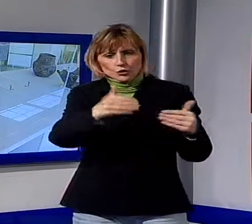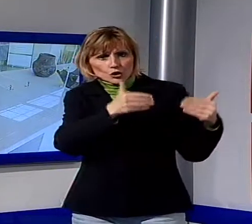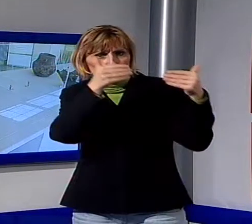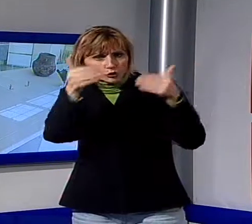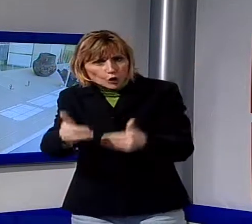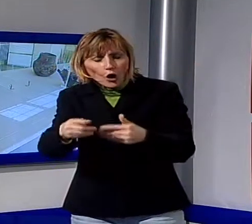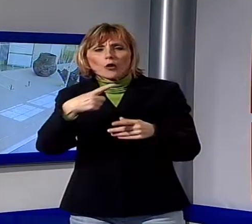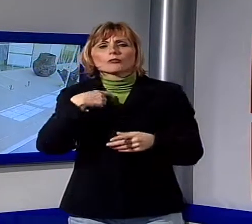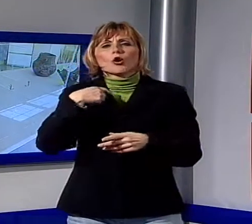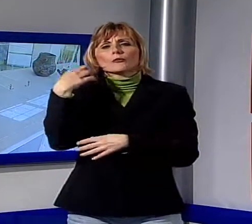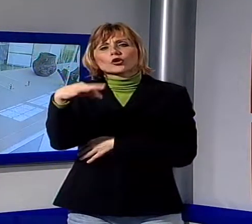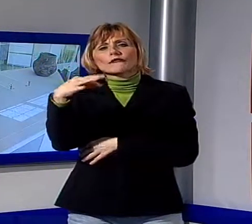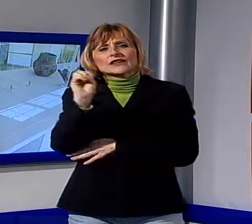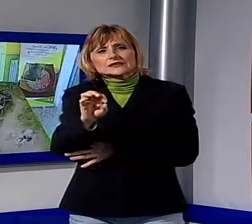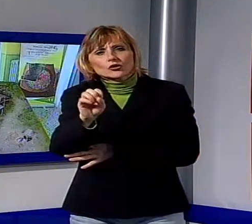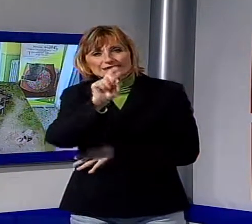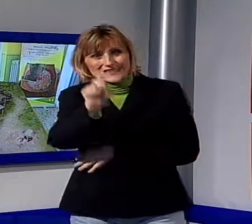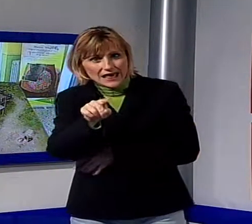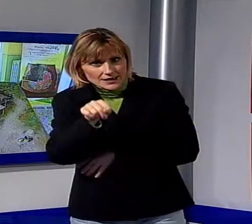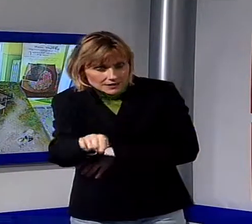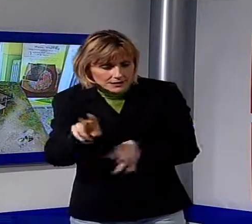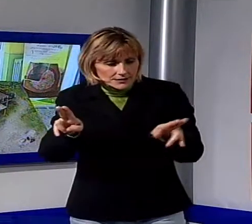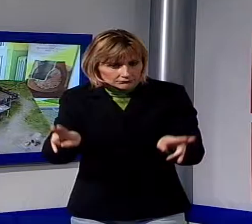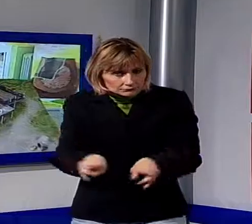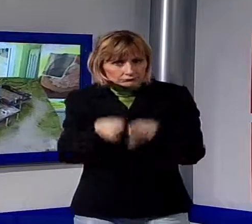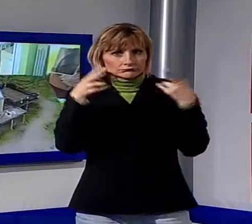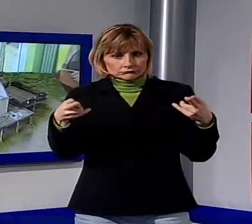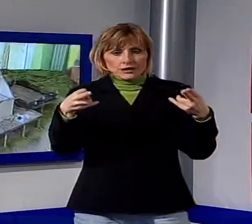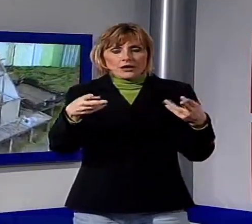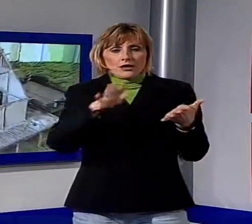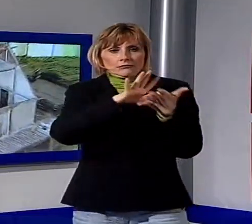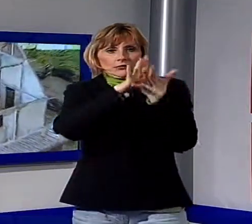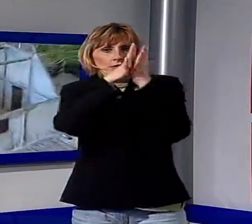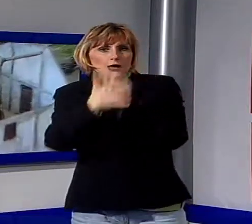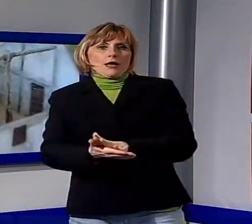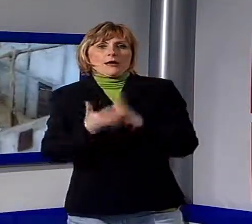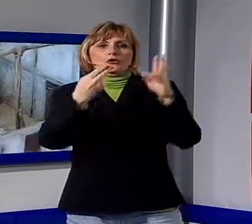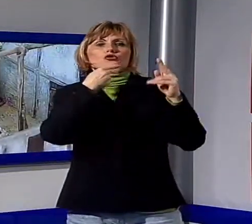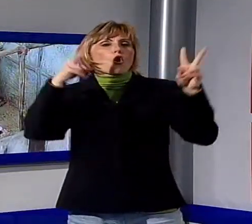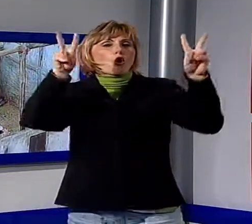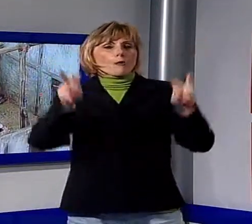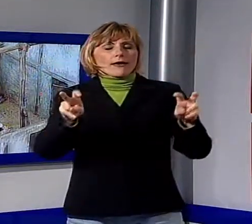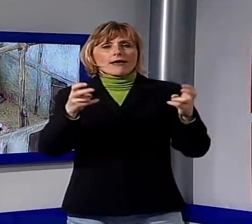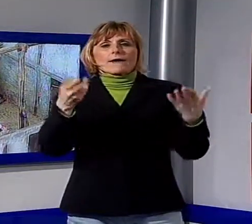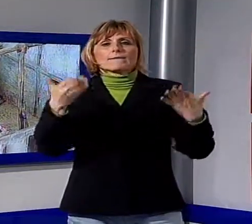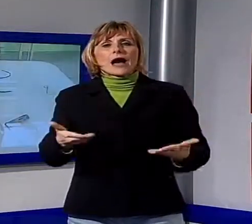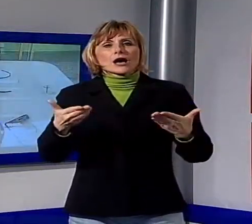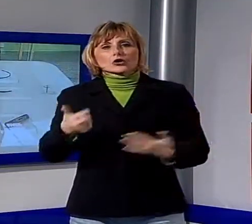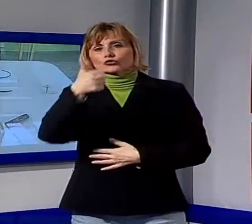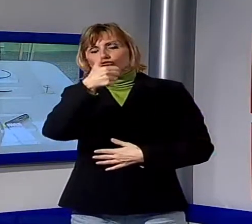Michelangelo Zecchini scoprirono l'insediamento, che poi prese il nome di Parco delle 100 fattorie romane, sono state molteplici le campagne